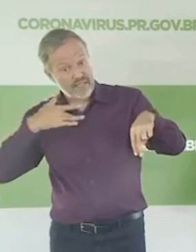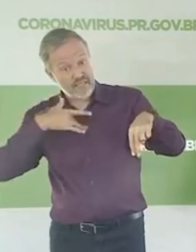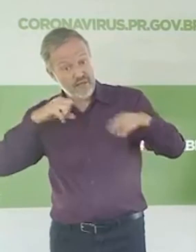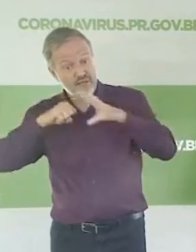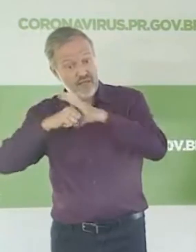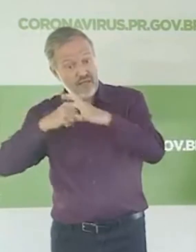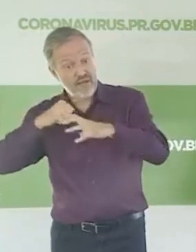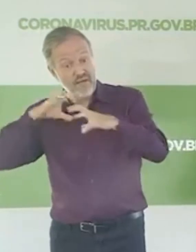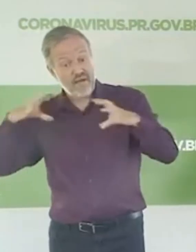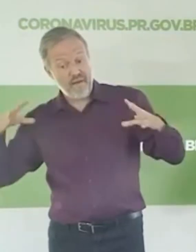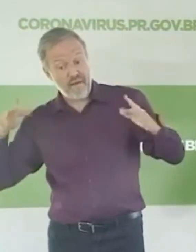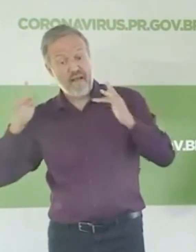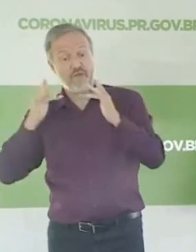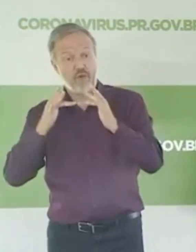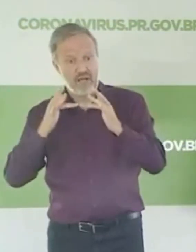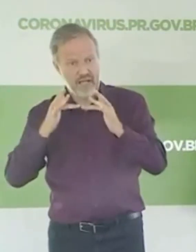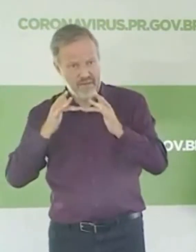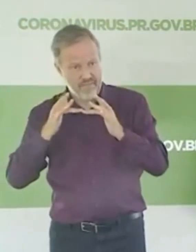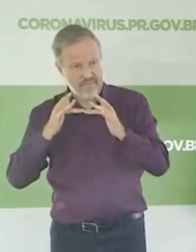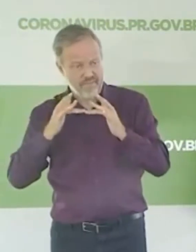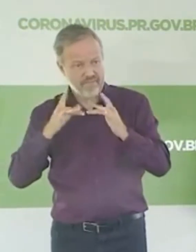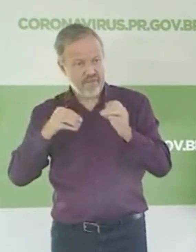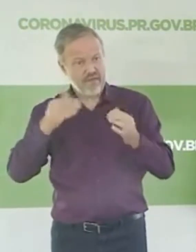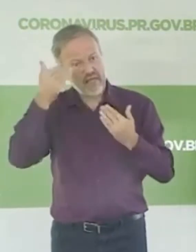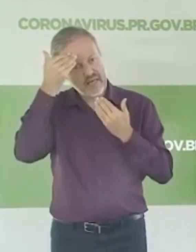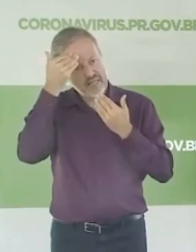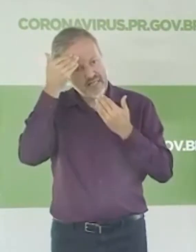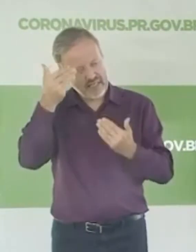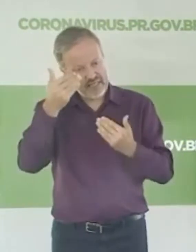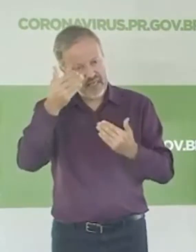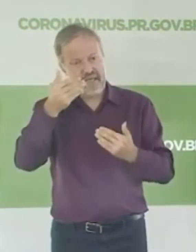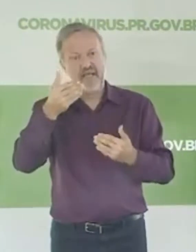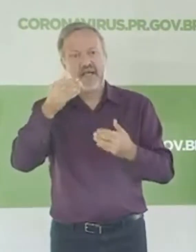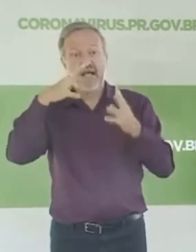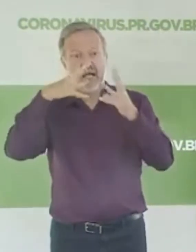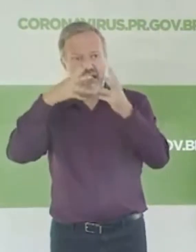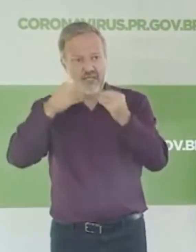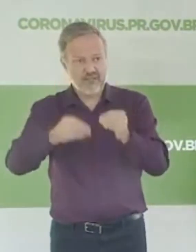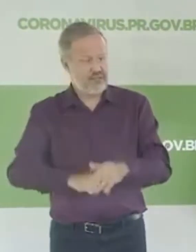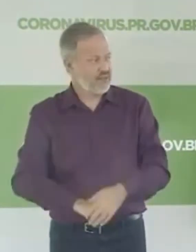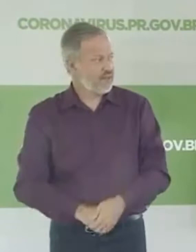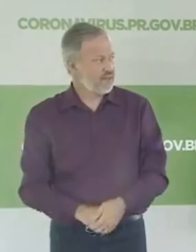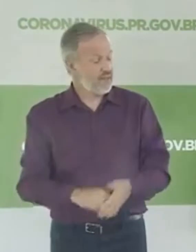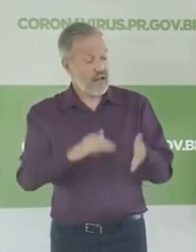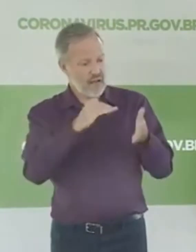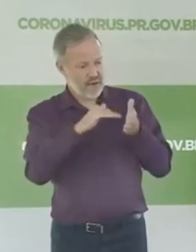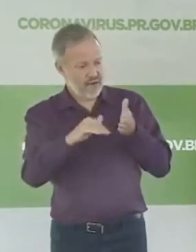nós vamos ter. Então, eu quero aqui agradecer a todos e passar a palavra para o nosso secretário Valdemar.